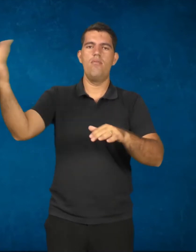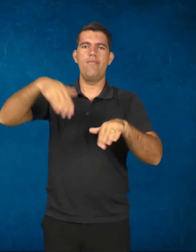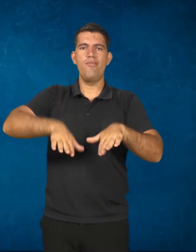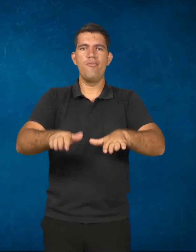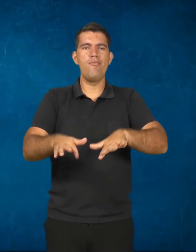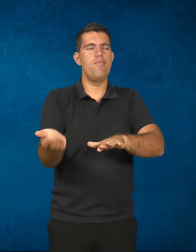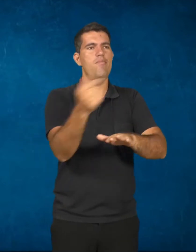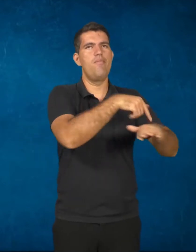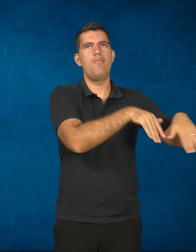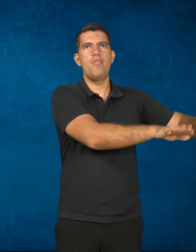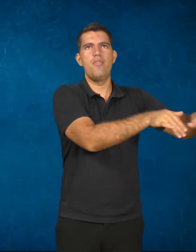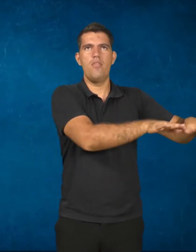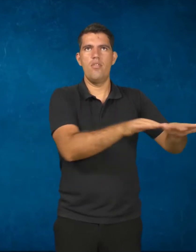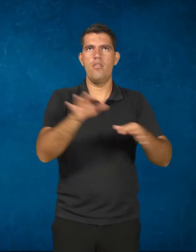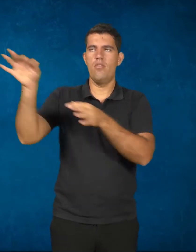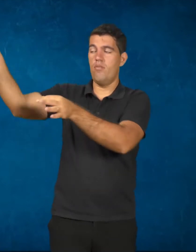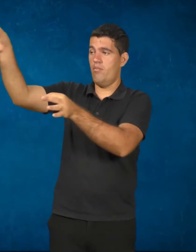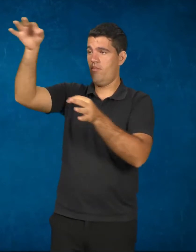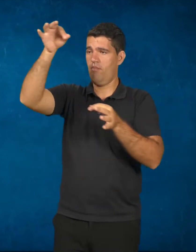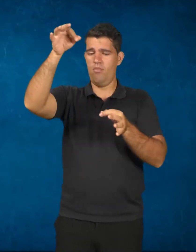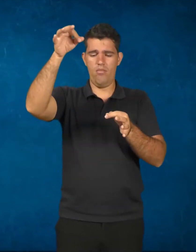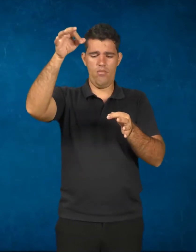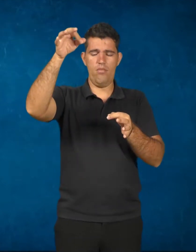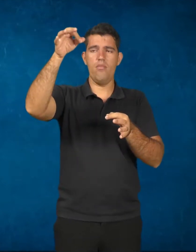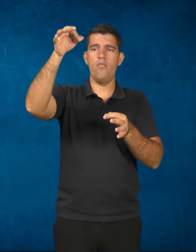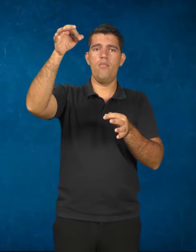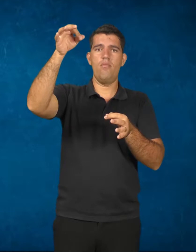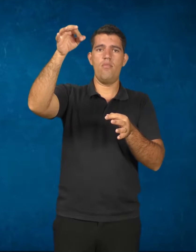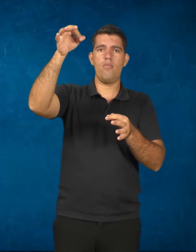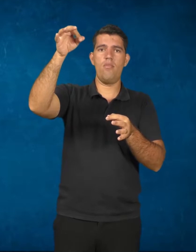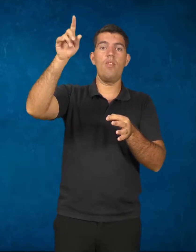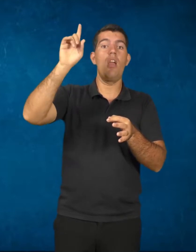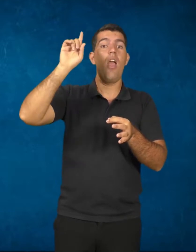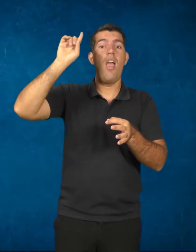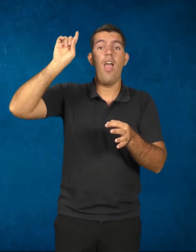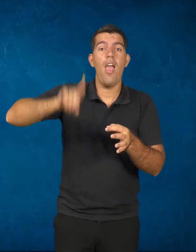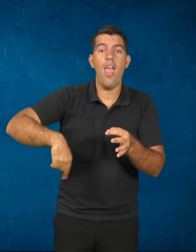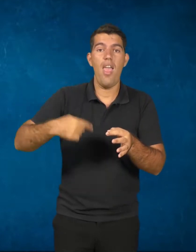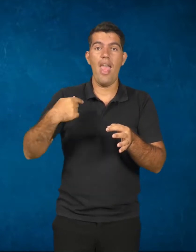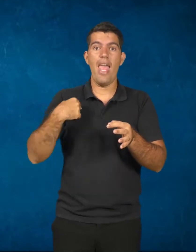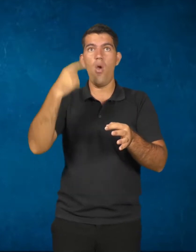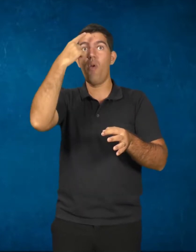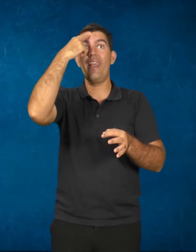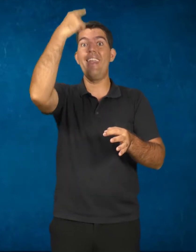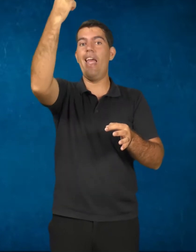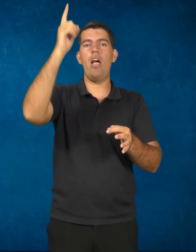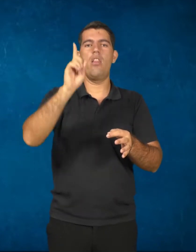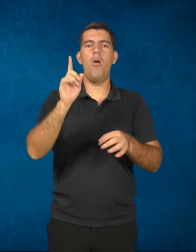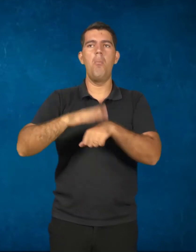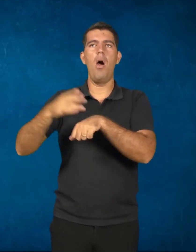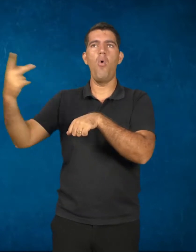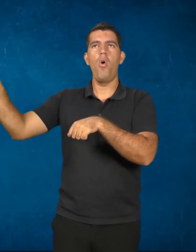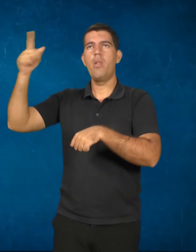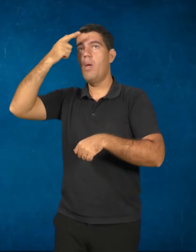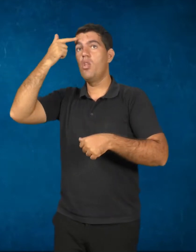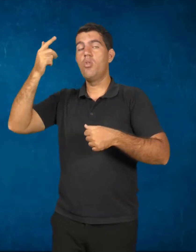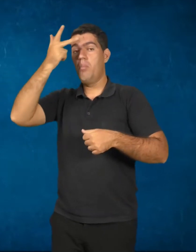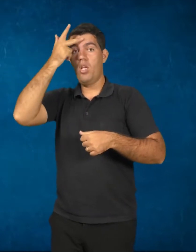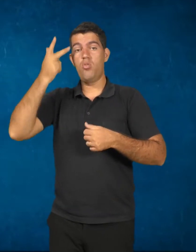Quando ela pega aquele tecido cortado, ela foi tolhida da sua capacidade de criar. Ela foi